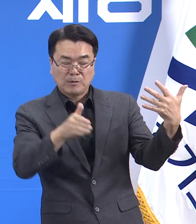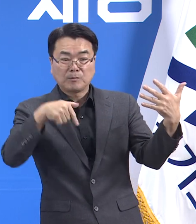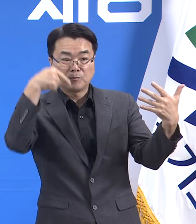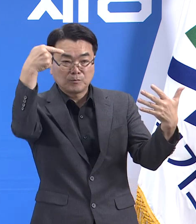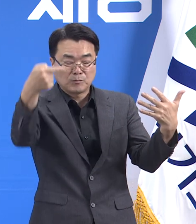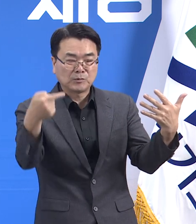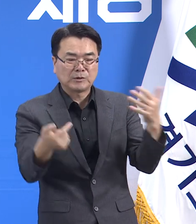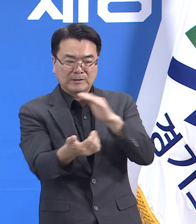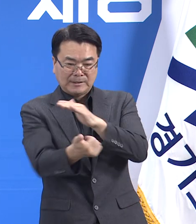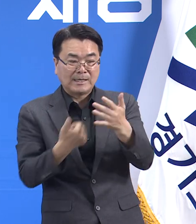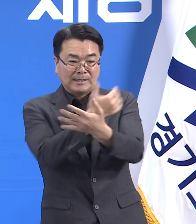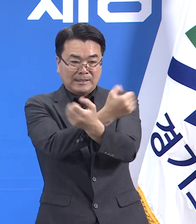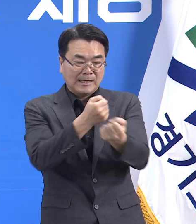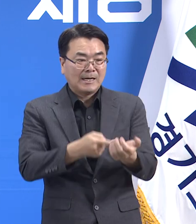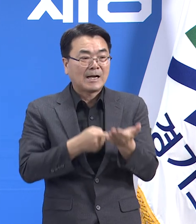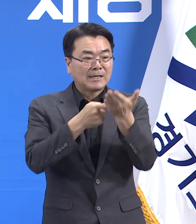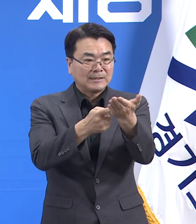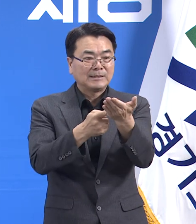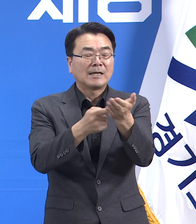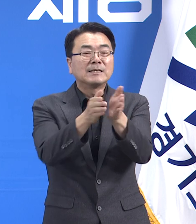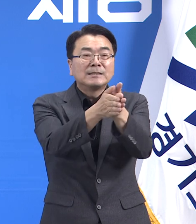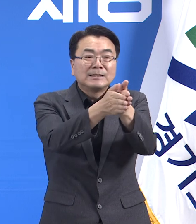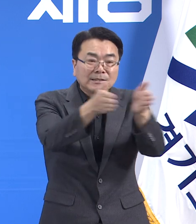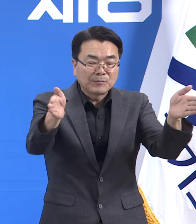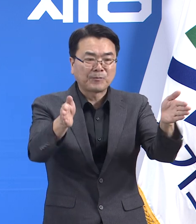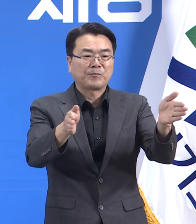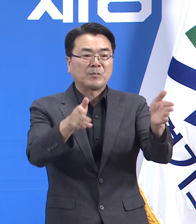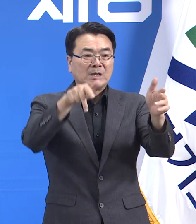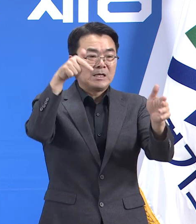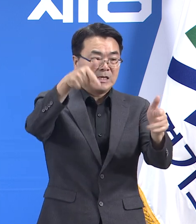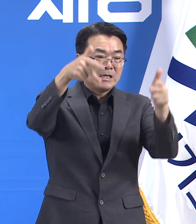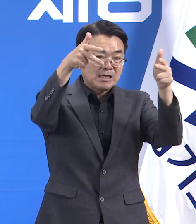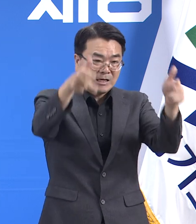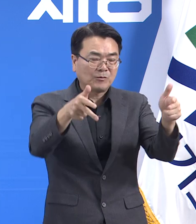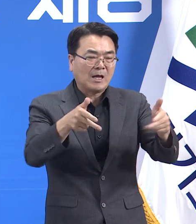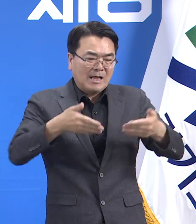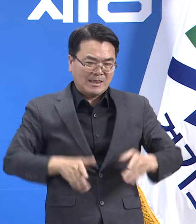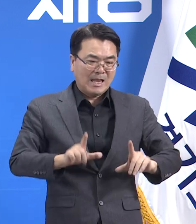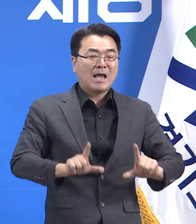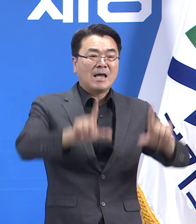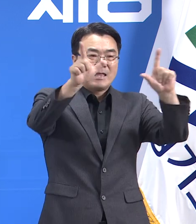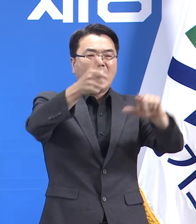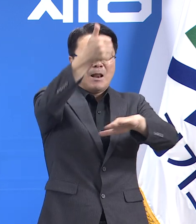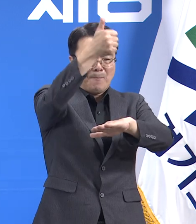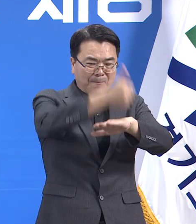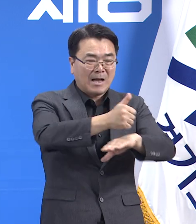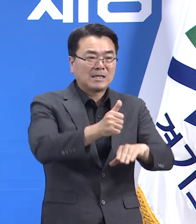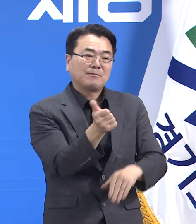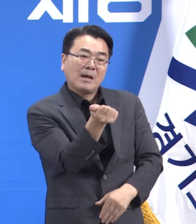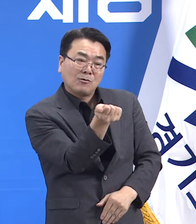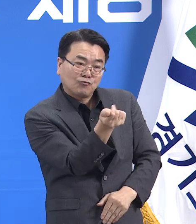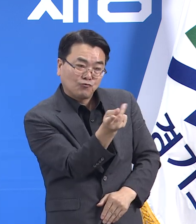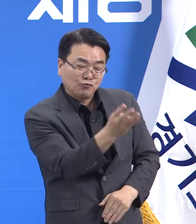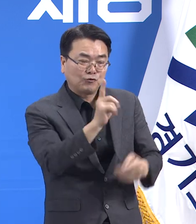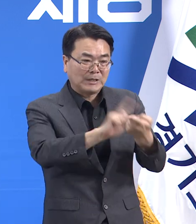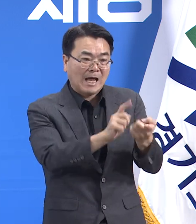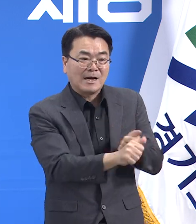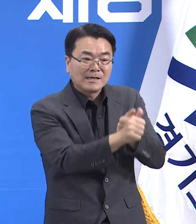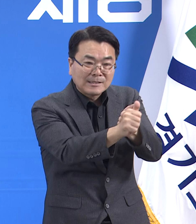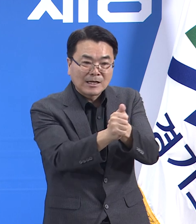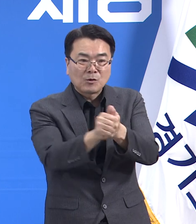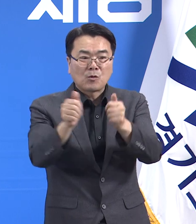사전 예약이 진행됩니다. 해당 기간 동안 생년월일 끝자리 기준 10부제로 운영되며 해당일 오전